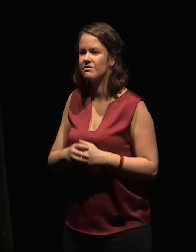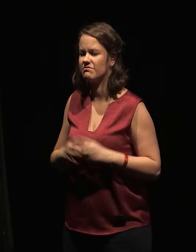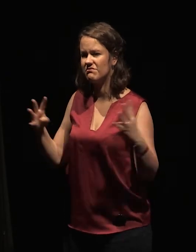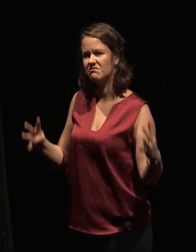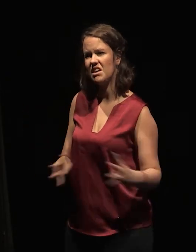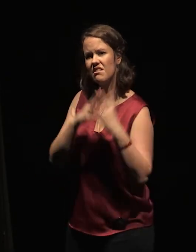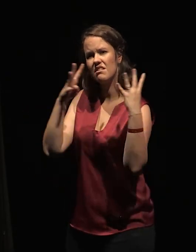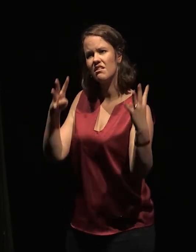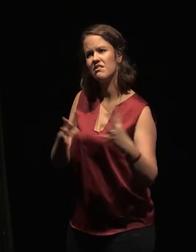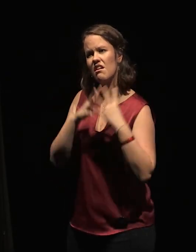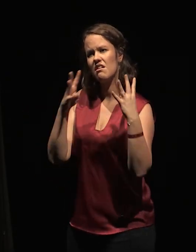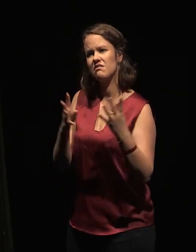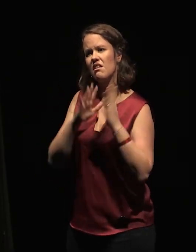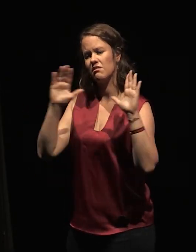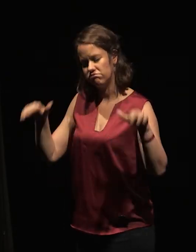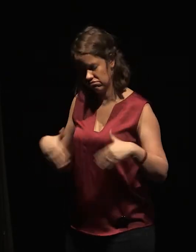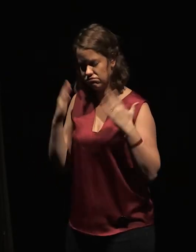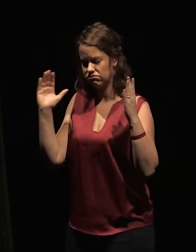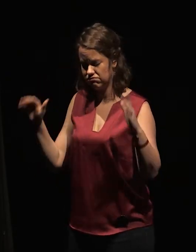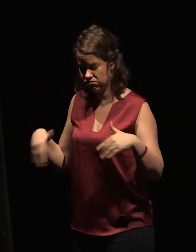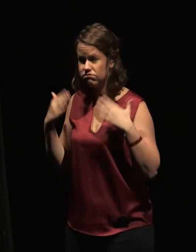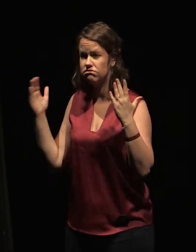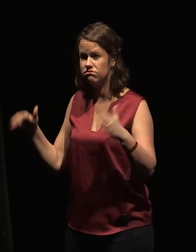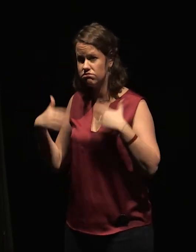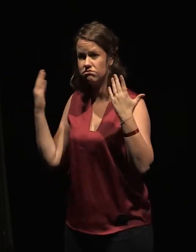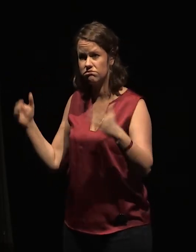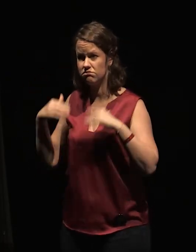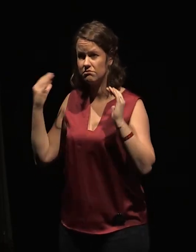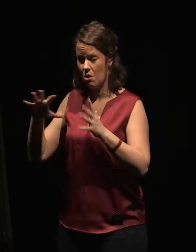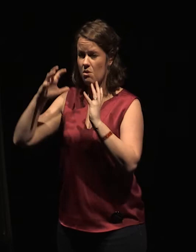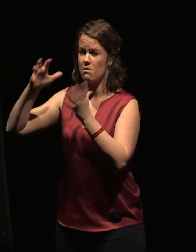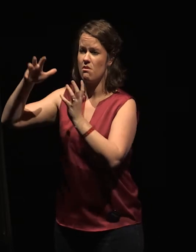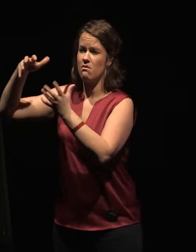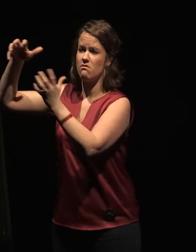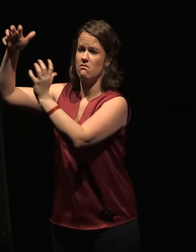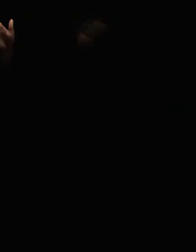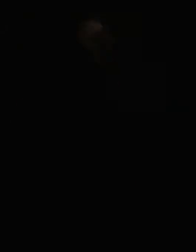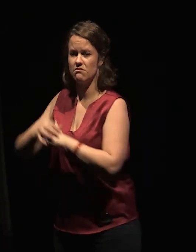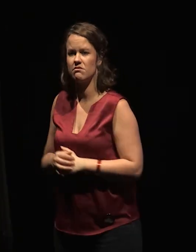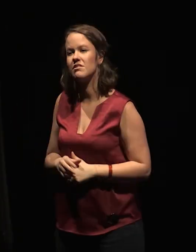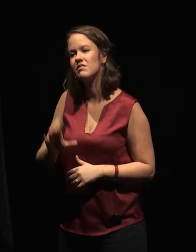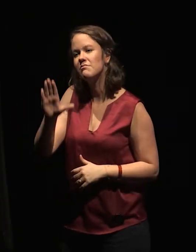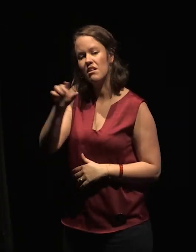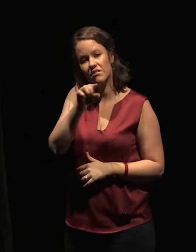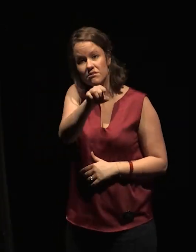tant que la terre en nous sur elle-même tournera. Mais soyons bons, il nous demandait d'être bons ici.